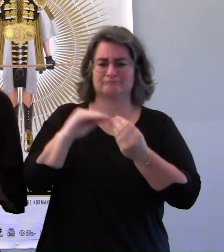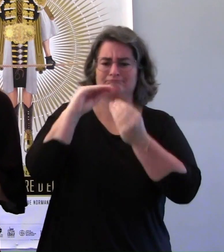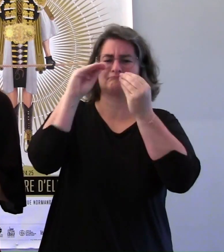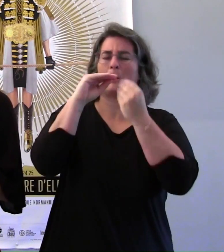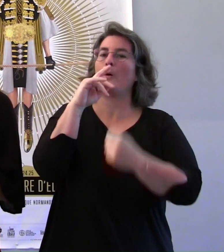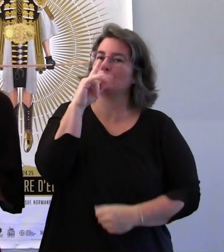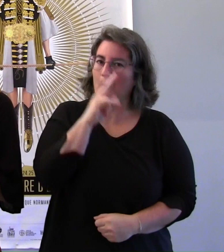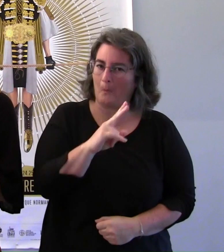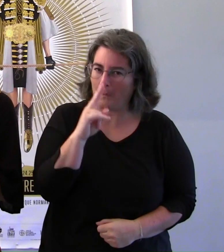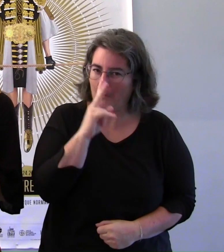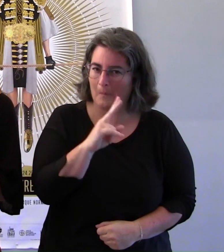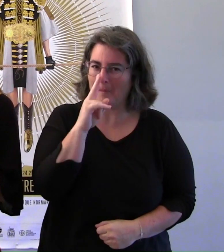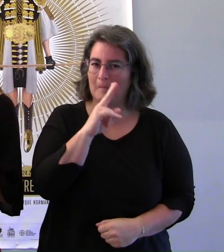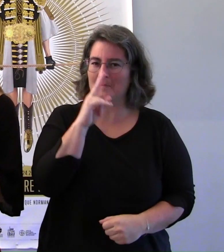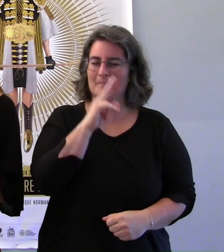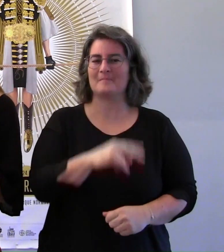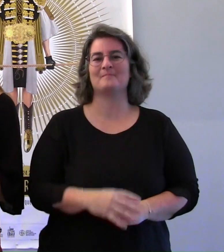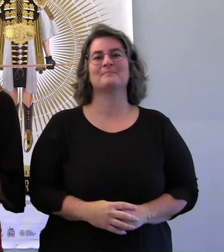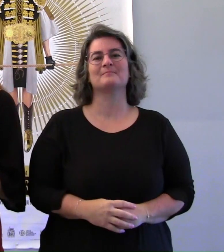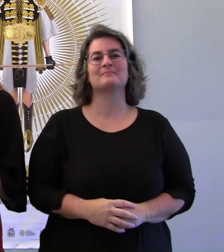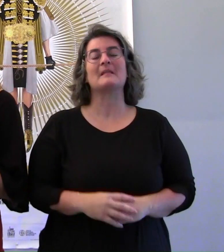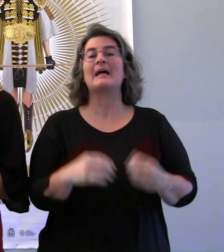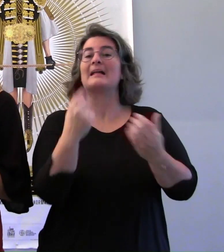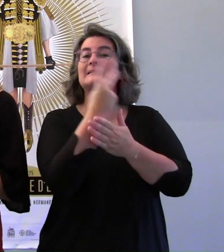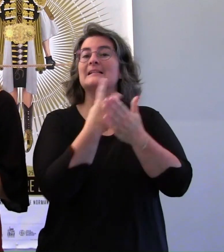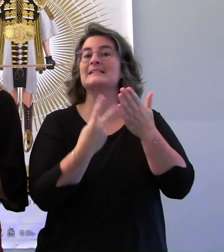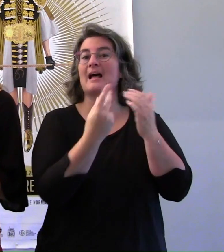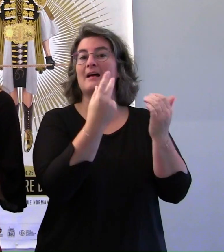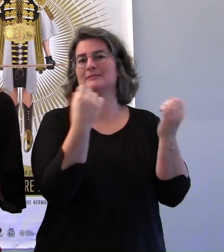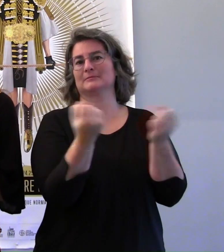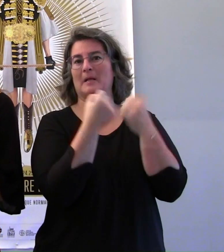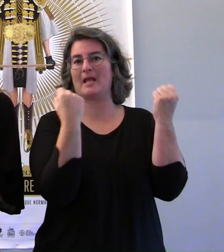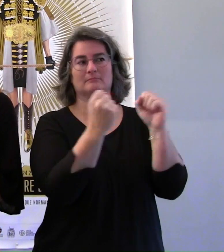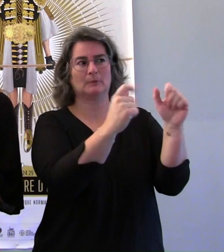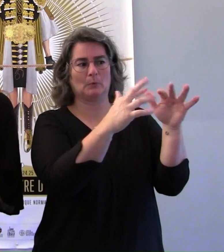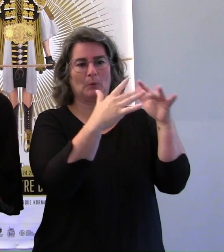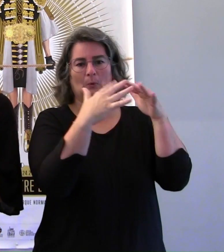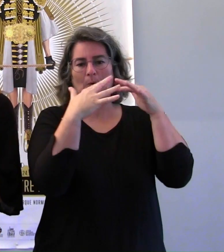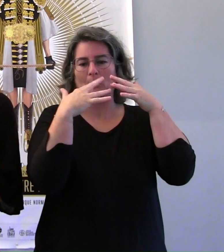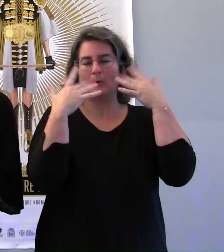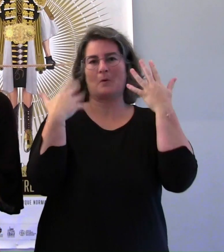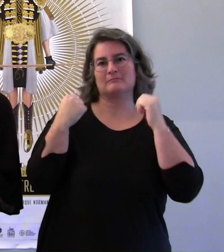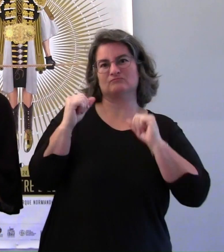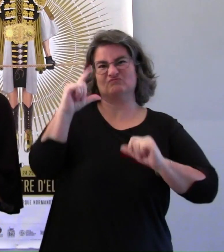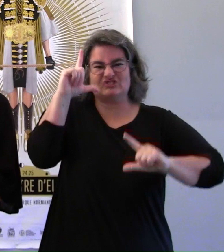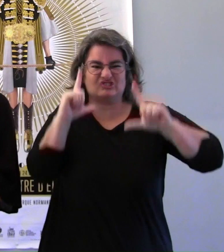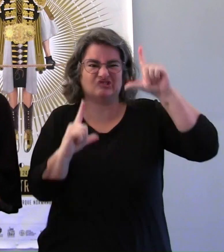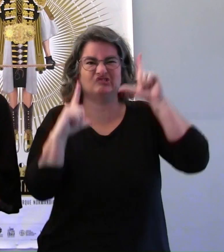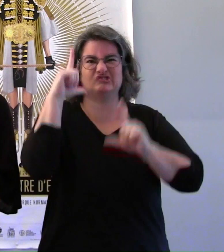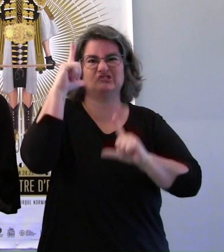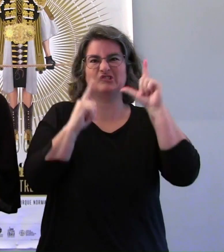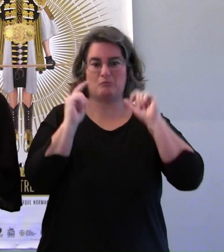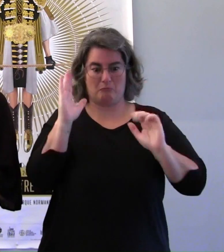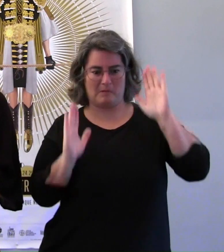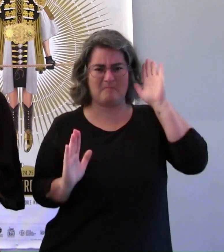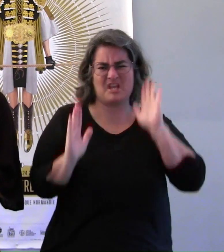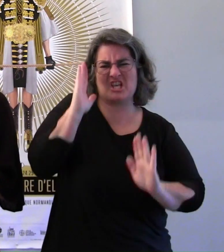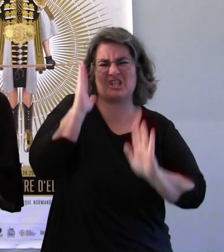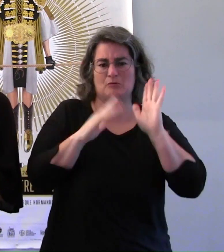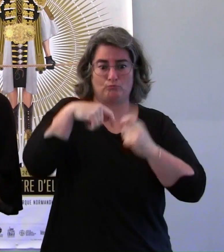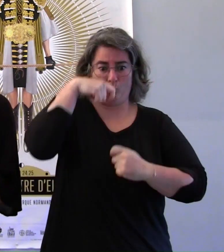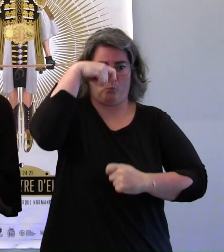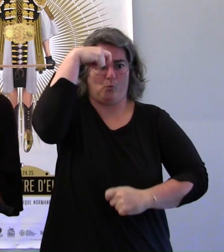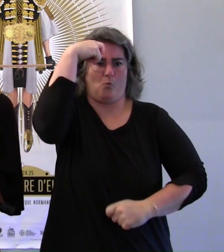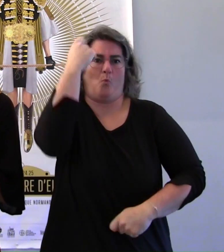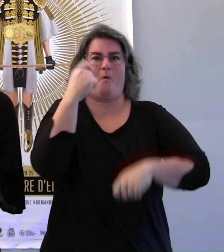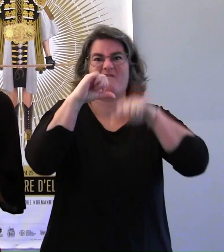drôle. Puisant dans l'univers du cartoon, cette forme de dessin animé où les mimiques et la gestuelle sont étirées,